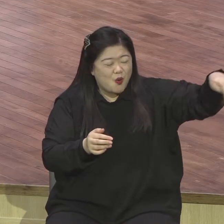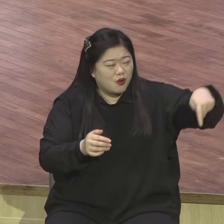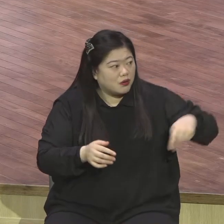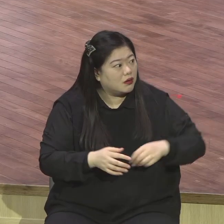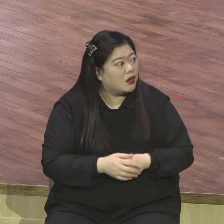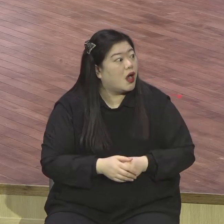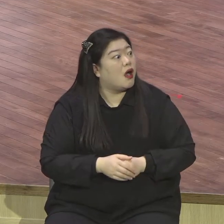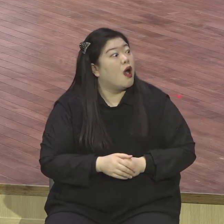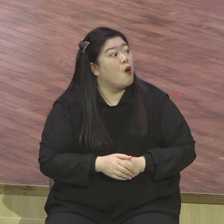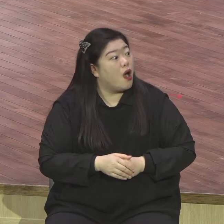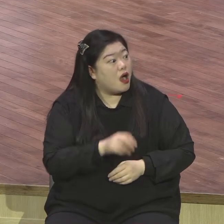상상도 못하지요